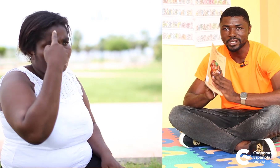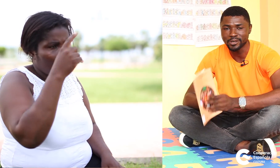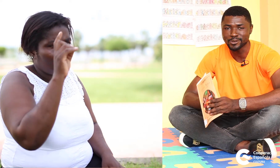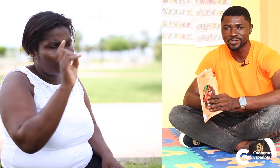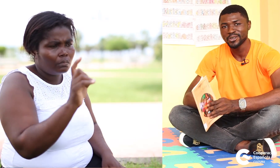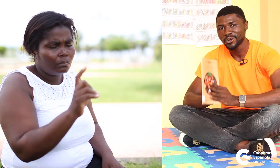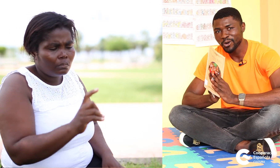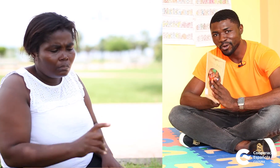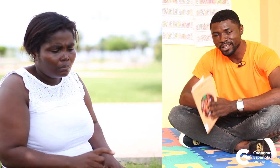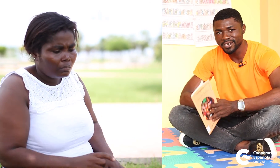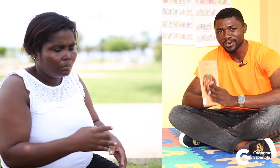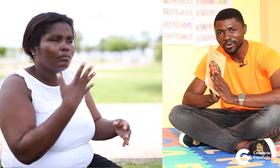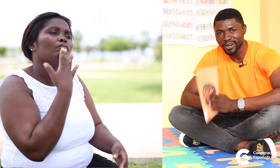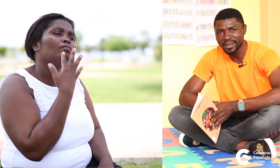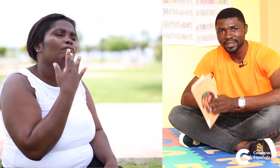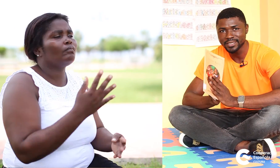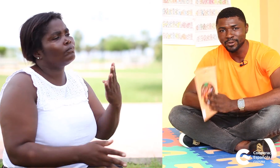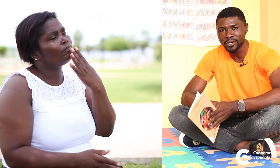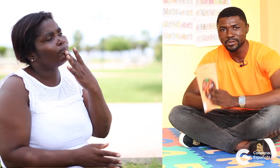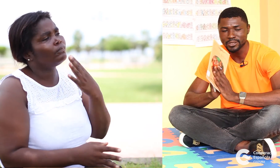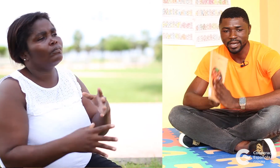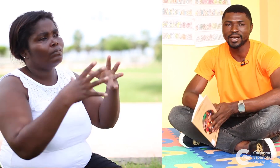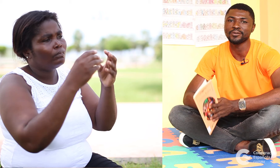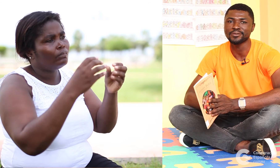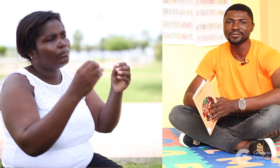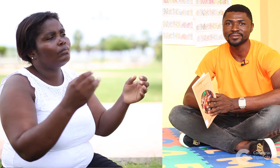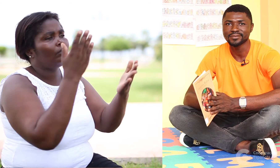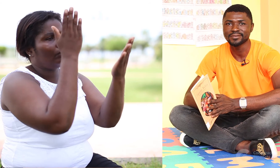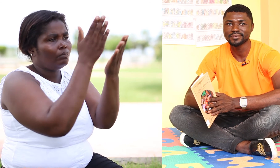hijos. Colorín, colorán, este cuento se acabó. ¡Gracias!